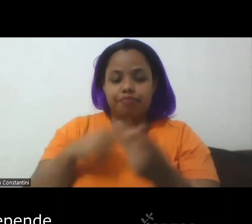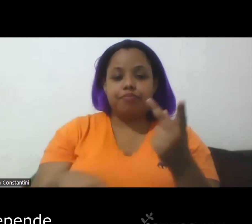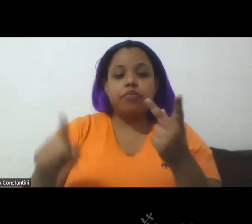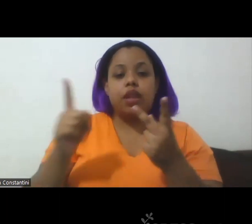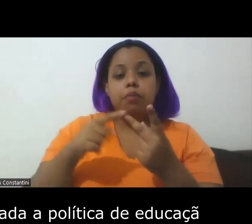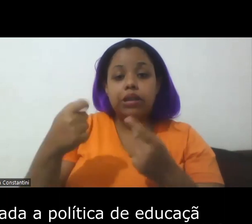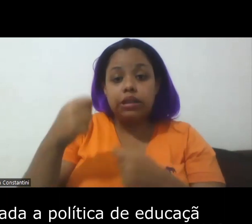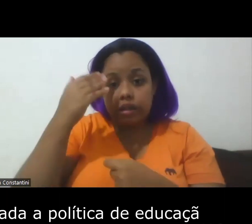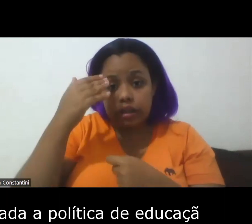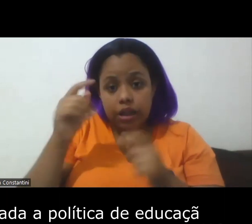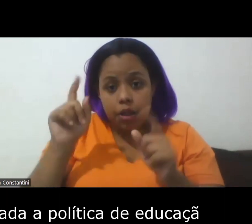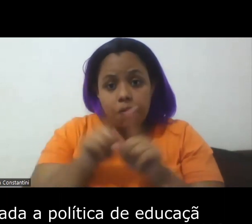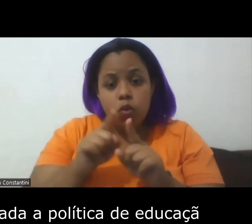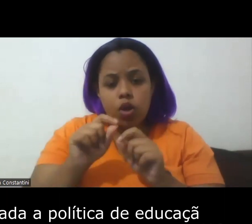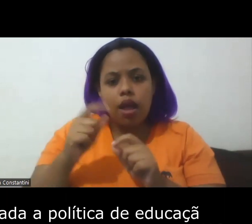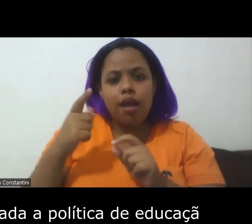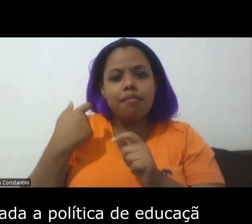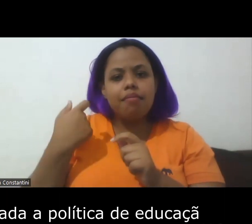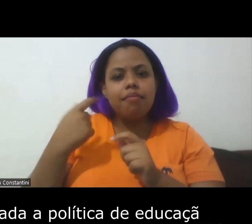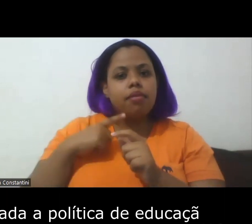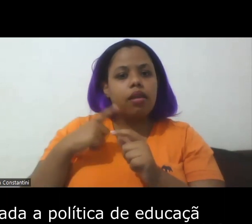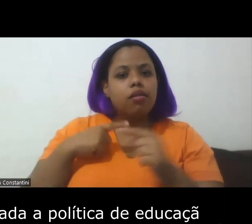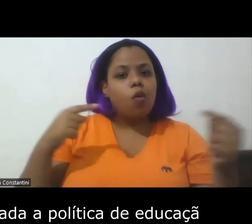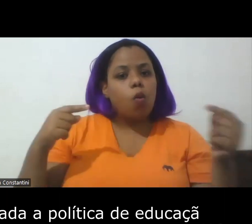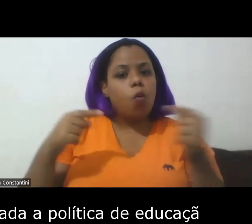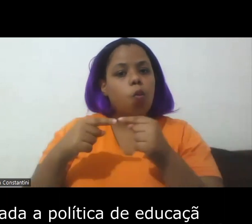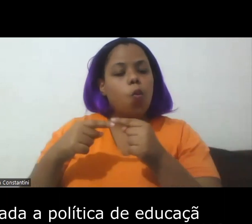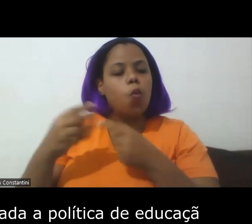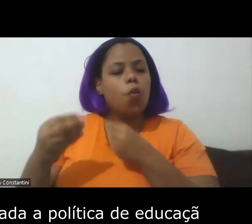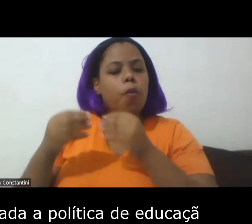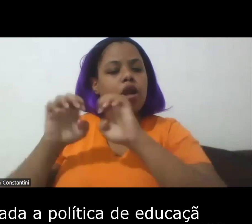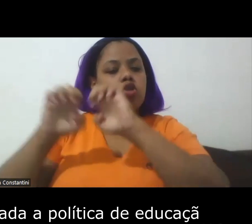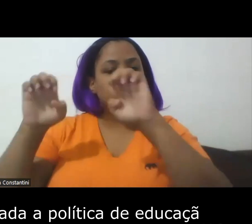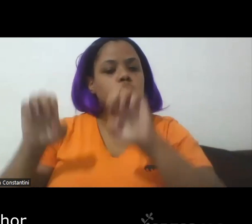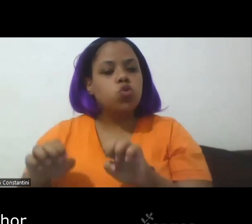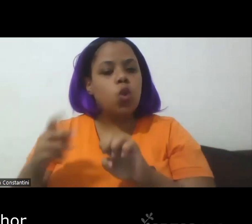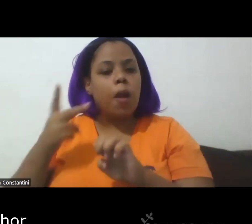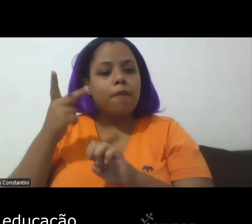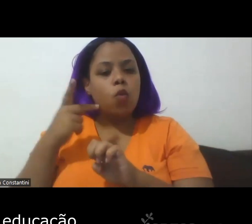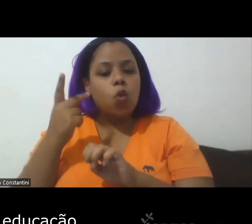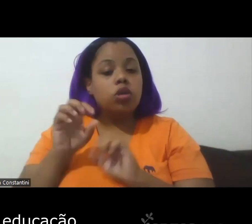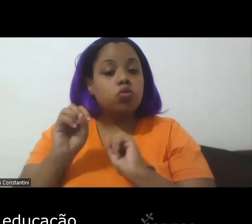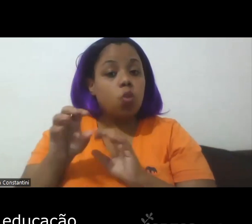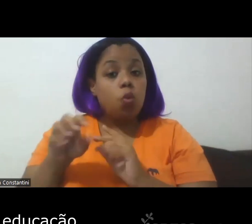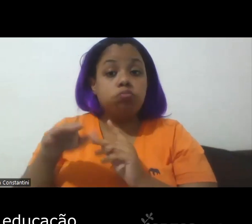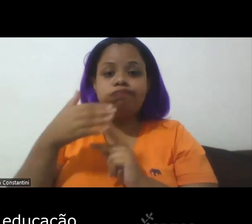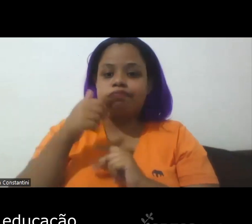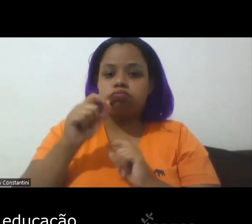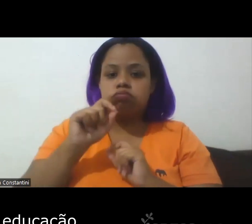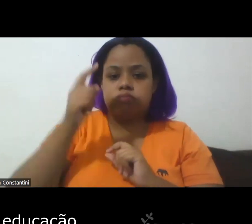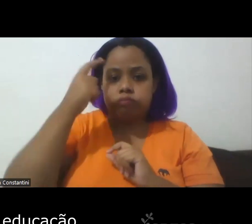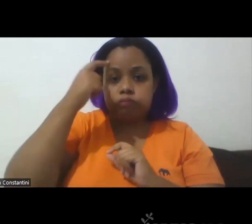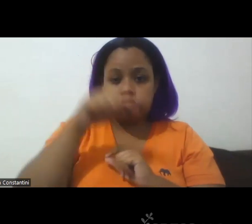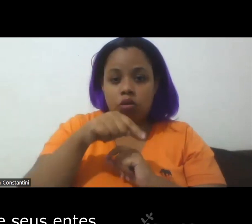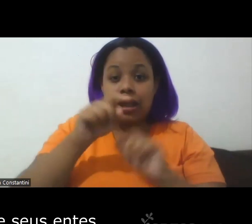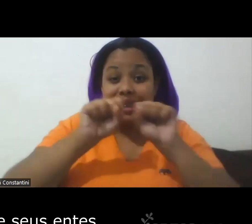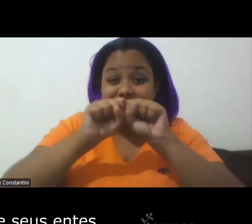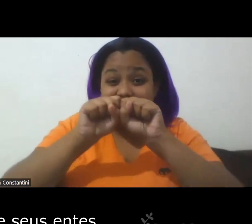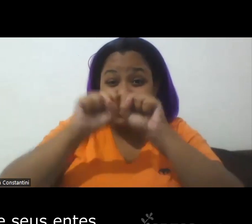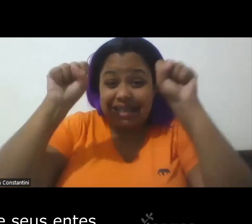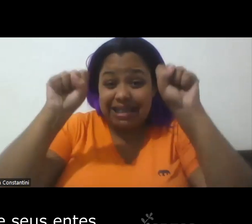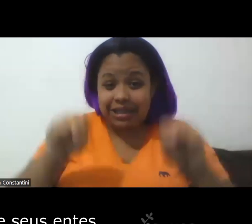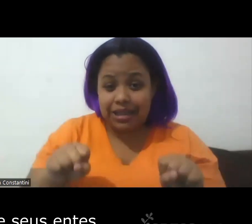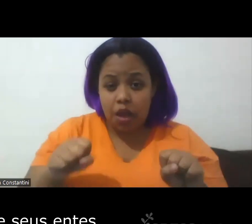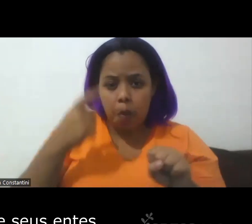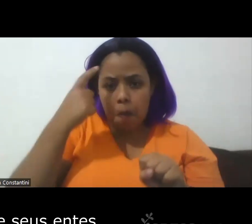da forma como está estruturada a política de educação, ou melhor, o sistema de educação na